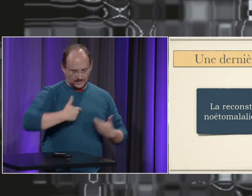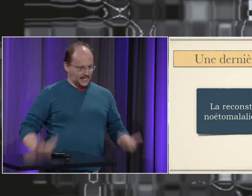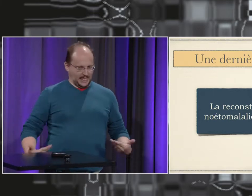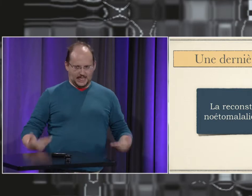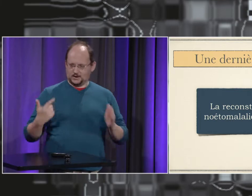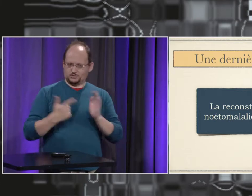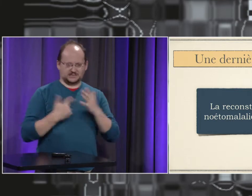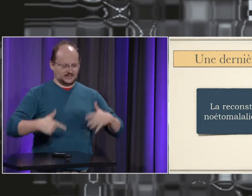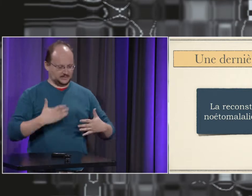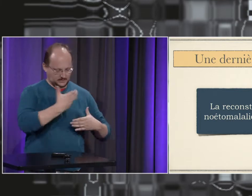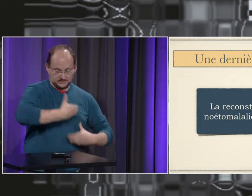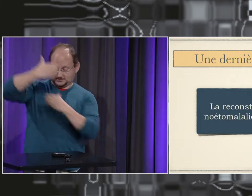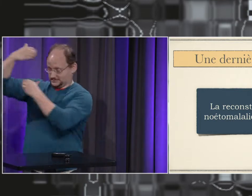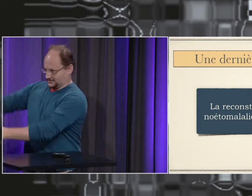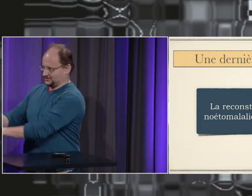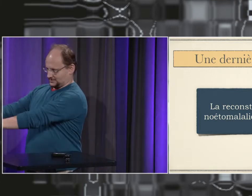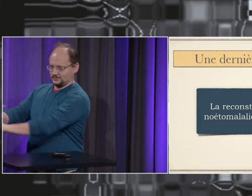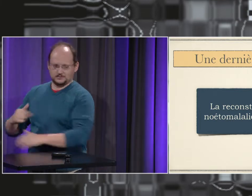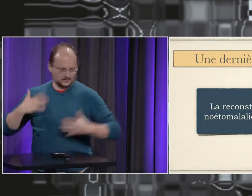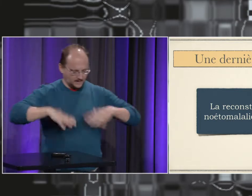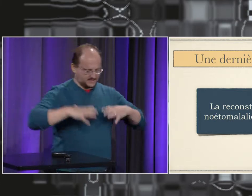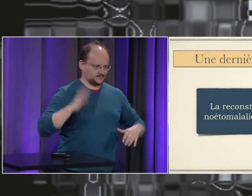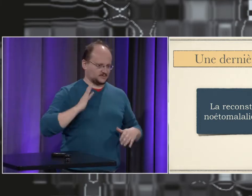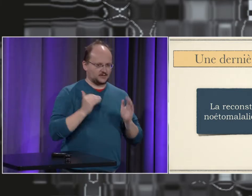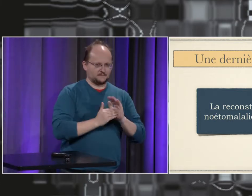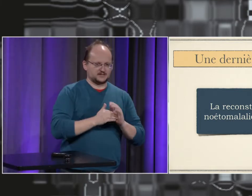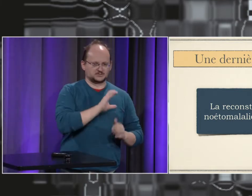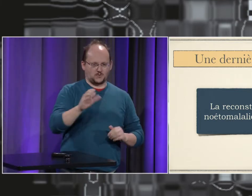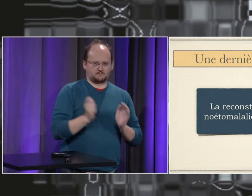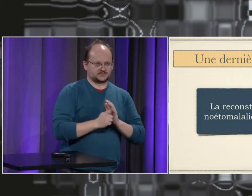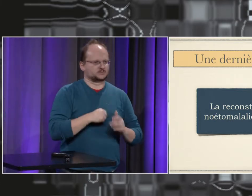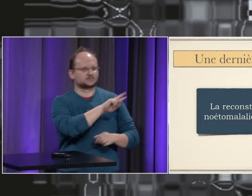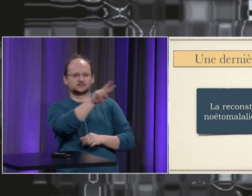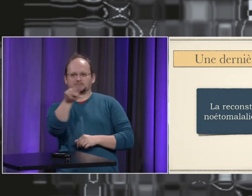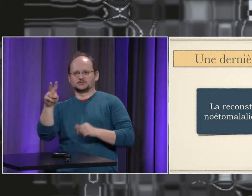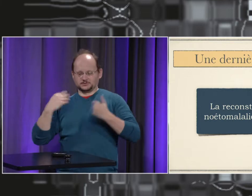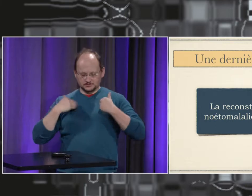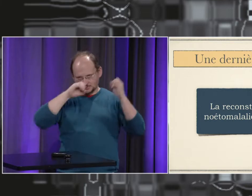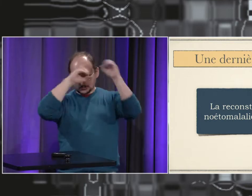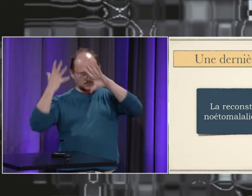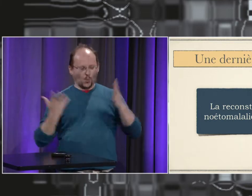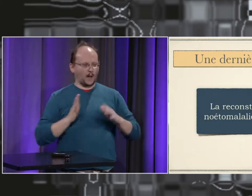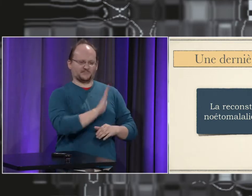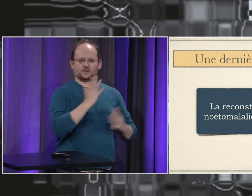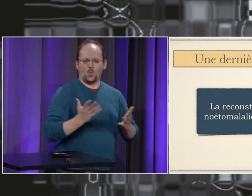forme c'est vrai qu'on est aujourd'hui en 2017 il faut retirer nos armures contemporaines et prendre les armures